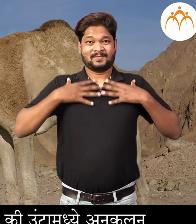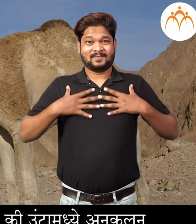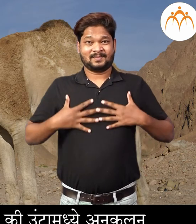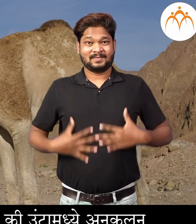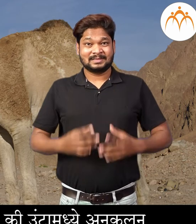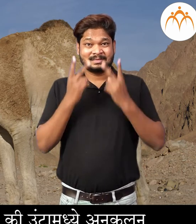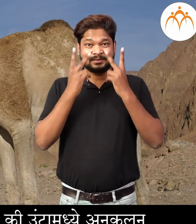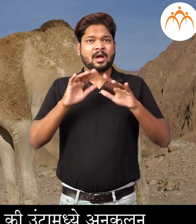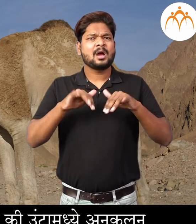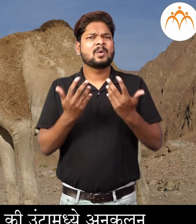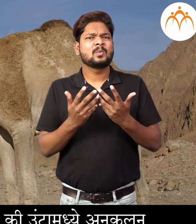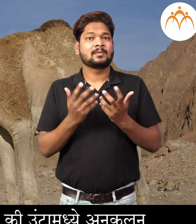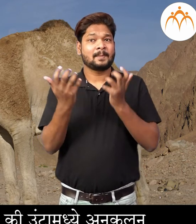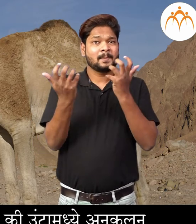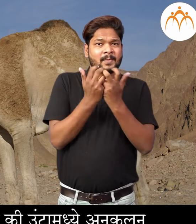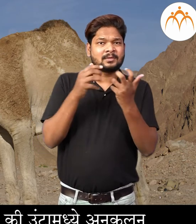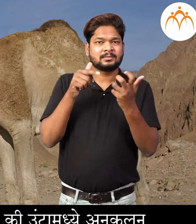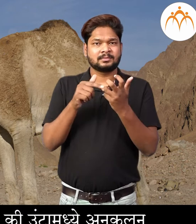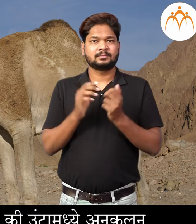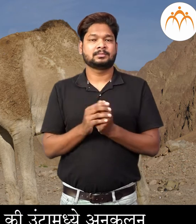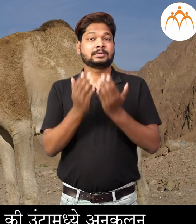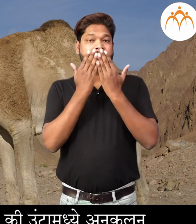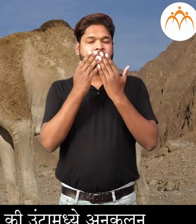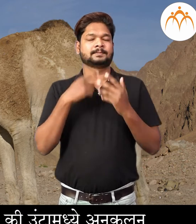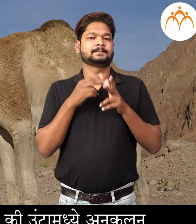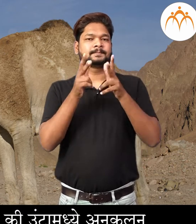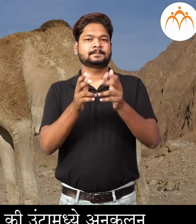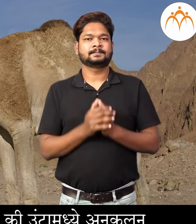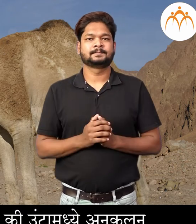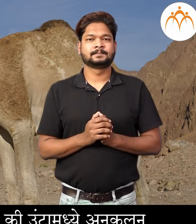की उन्टा मधे अनुकुलन कसे आहे ते लक्षा तेते